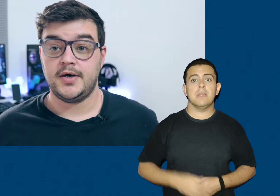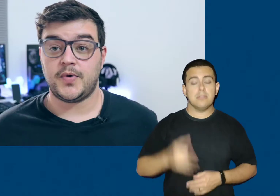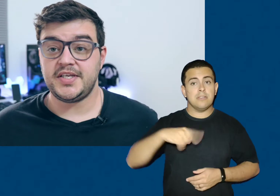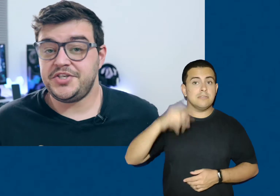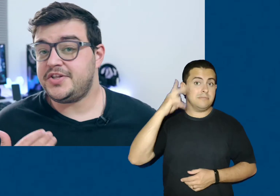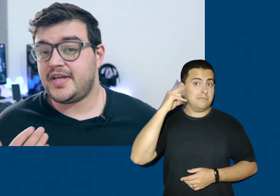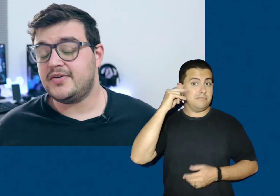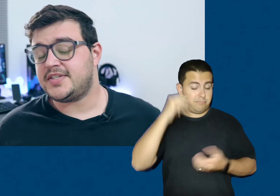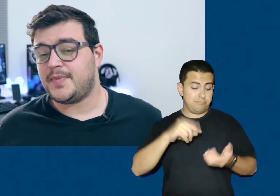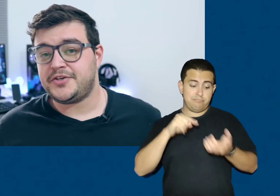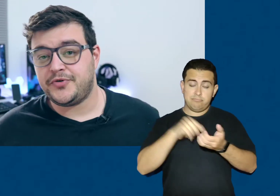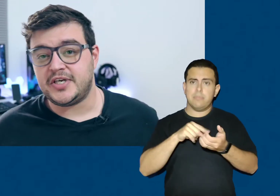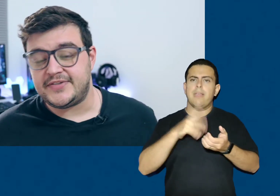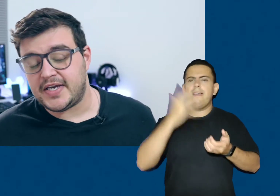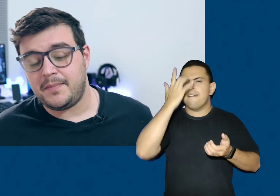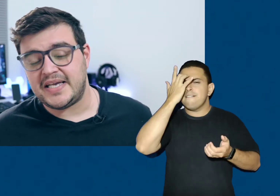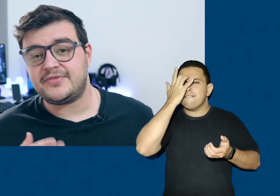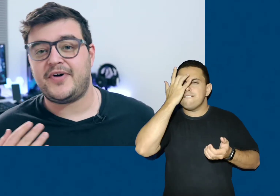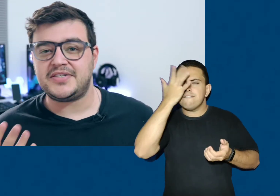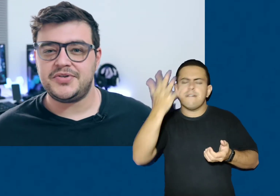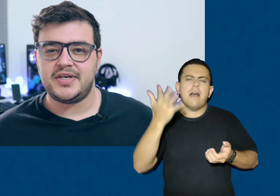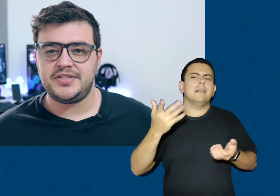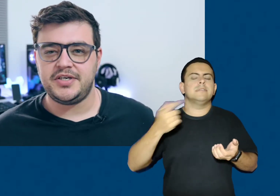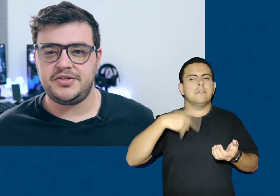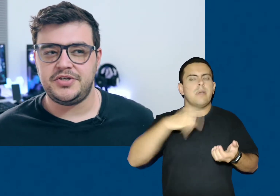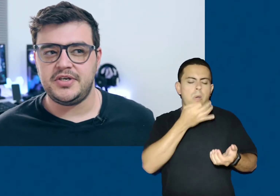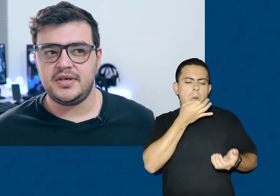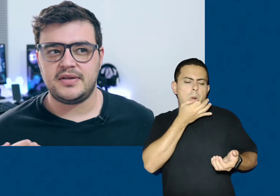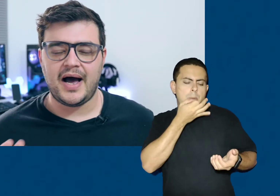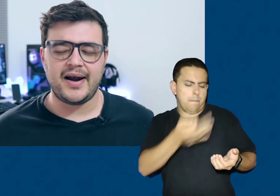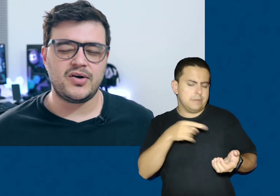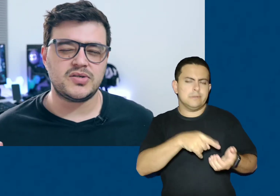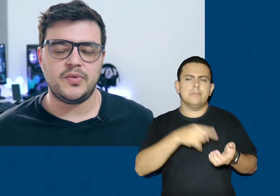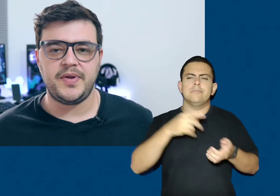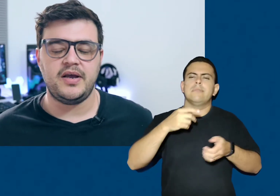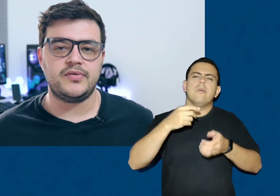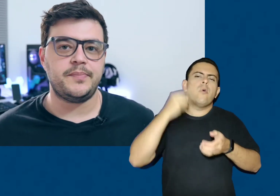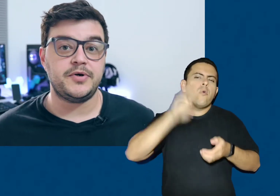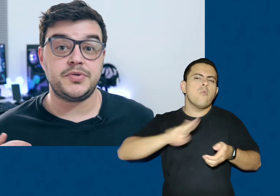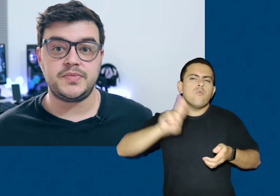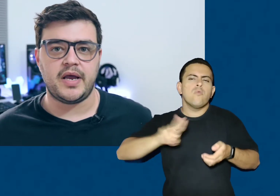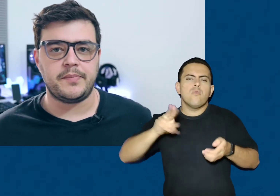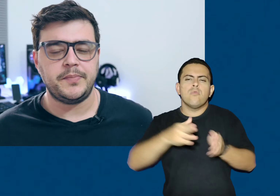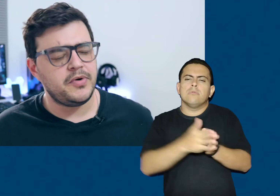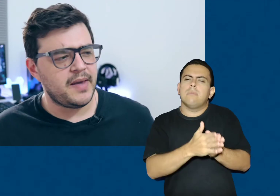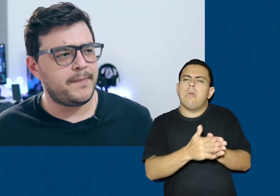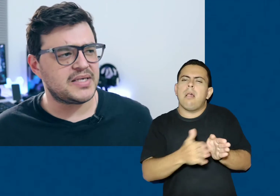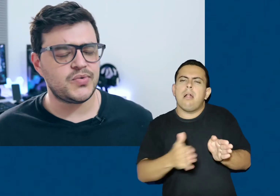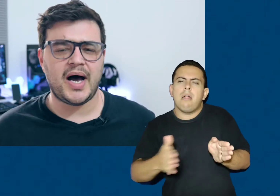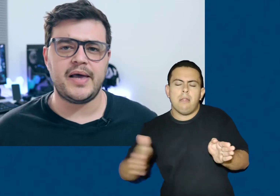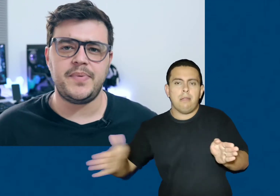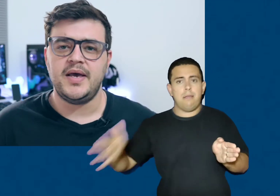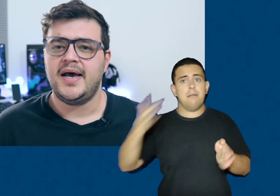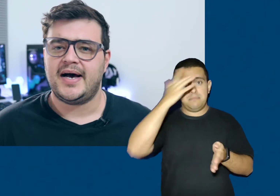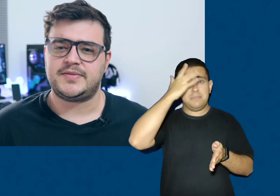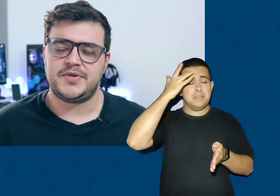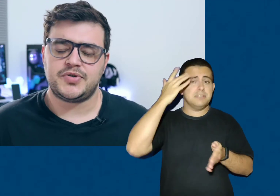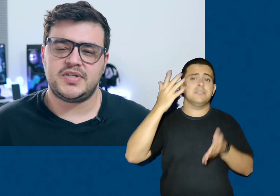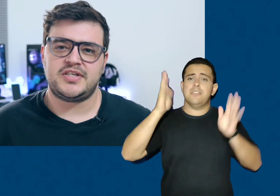Quando a gente tem os smartphones, fica mais fácil da gente dar a nossa opinião depois de um tempo, porque passa o hype, as pessoas